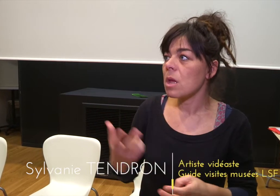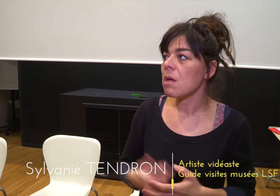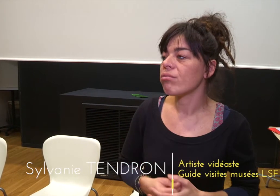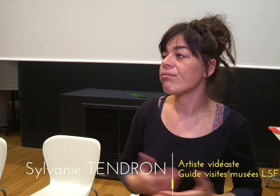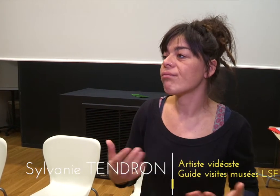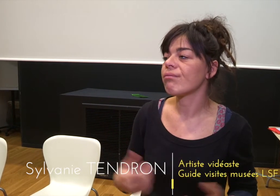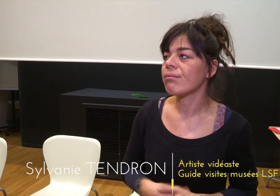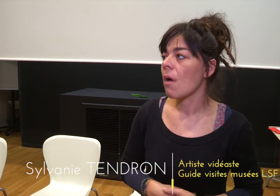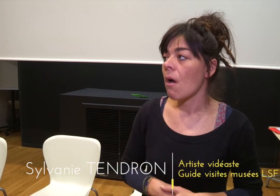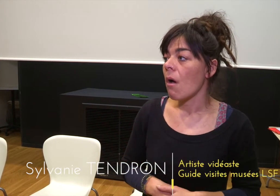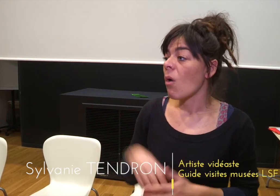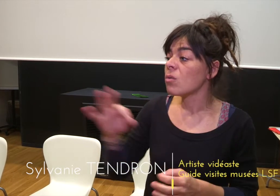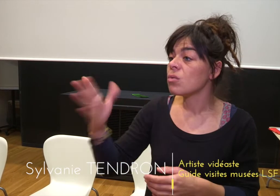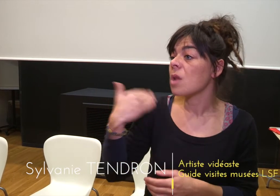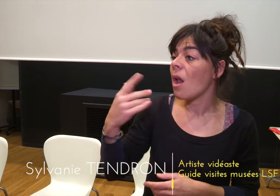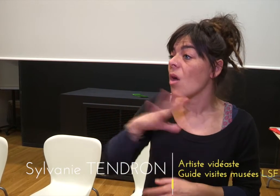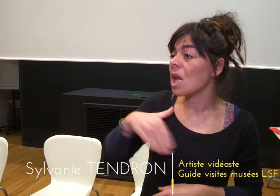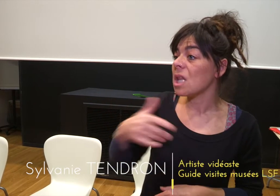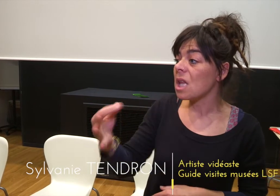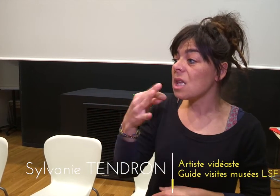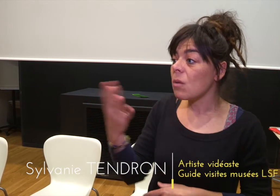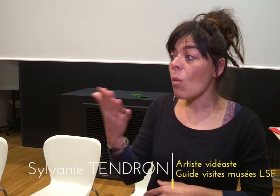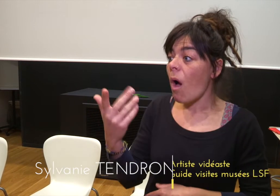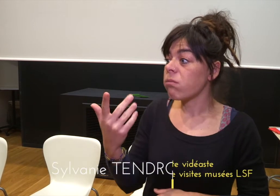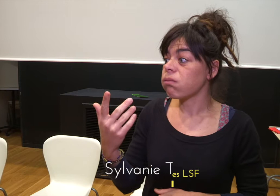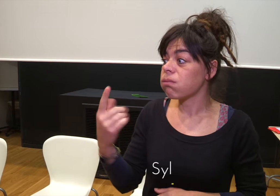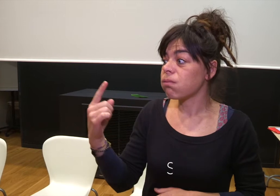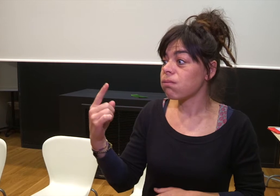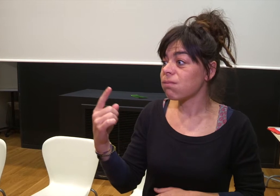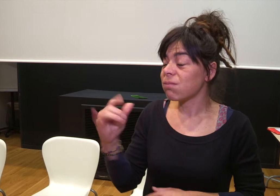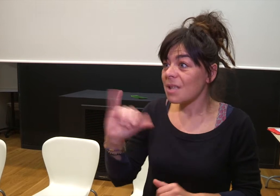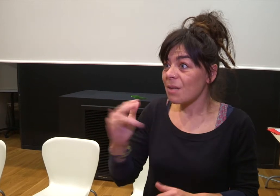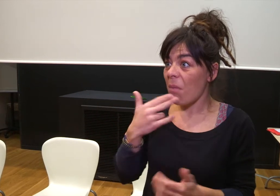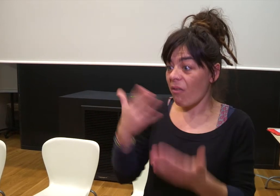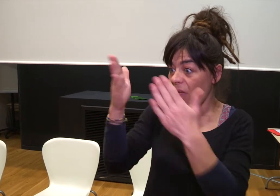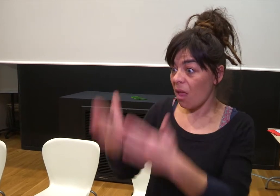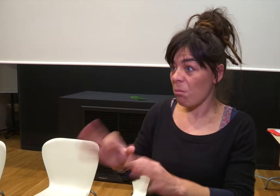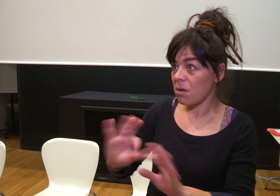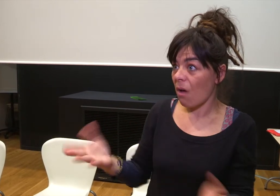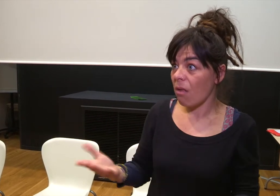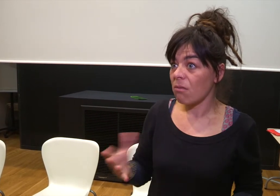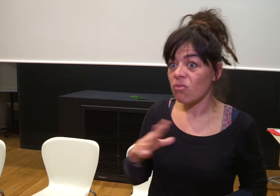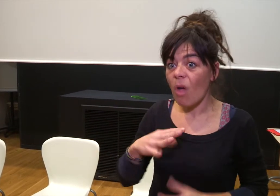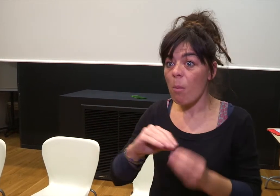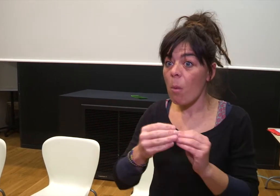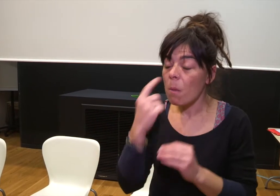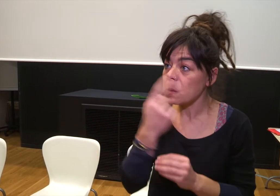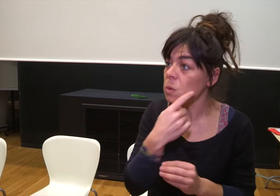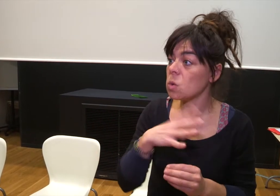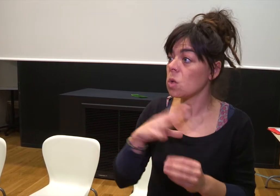Alors oui, des fois c'est dur, mais là c'est ce qu'on disait tout à l'heure, personne n'est parfait en fait. Il y en a qui ont des problèmes aux yeux, il y en a qui ont des problèmes de